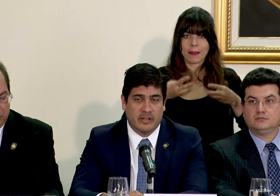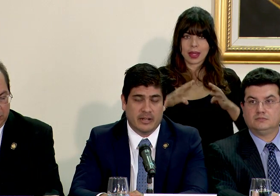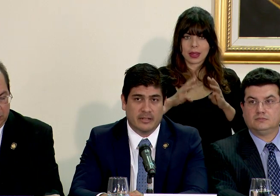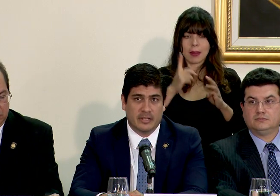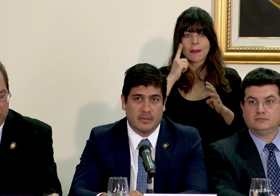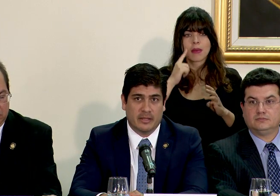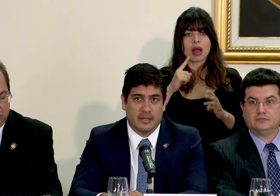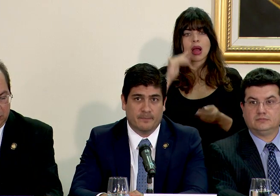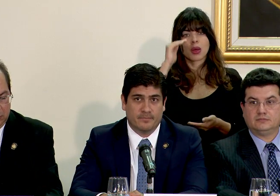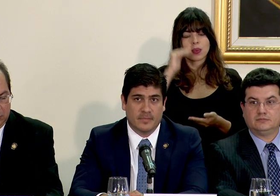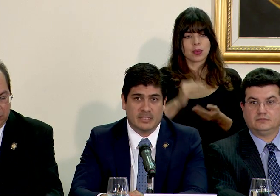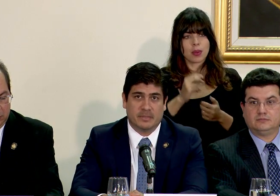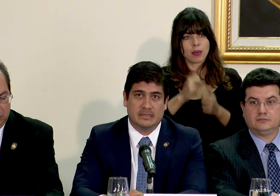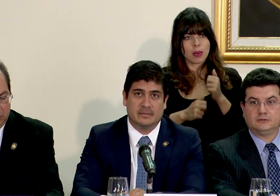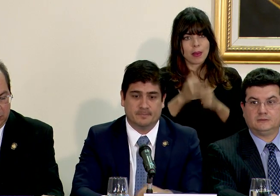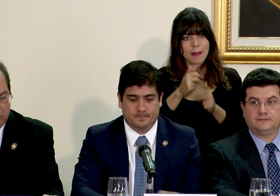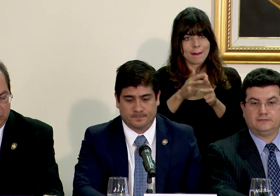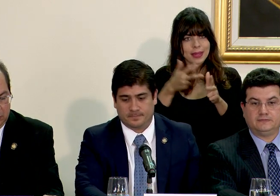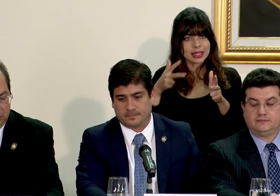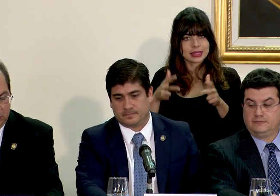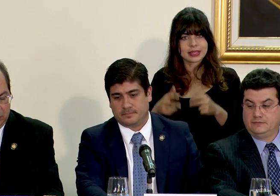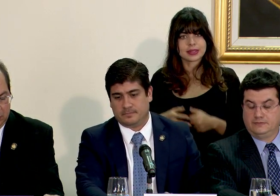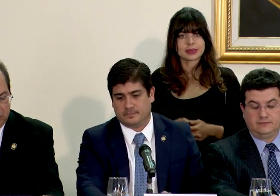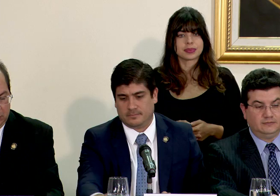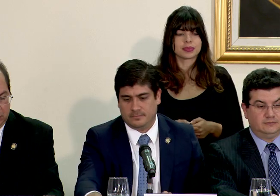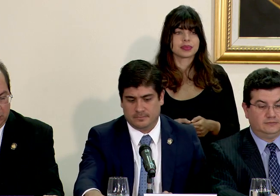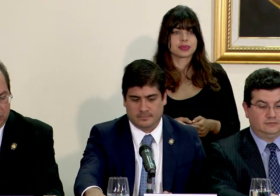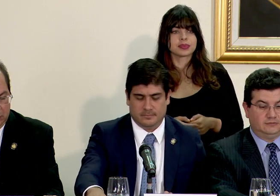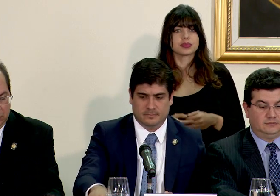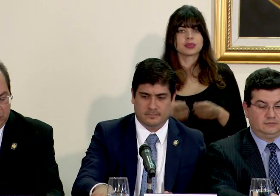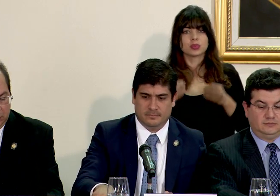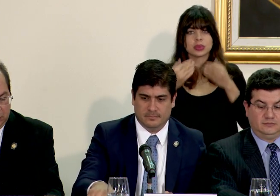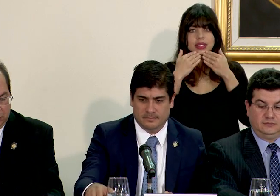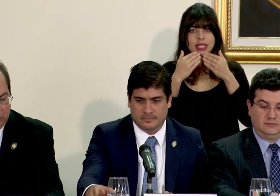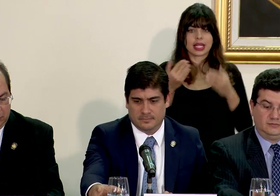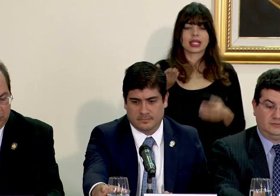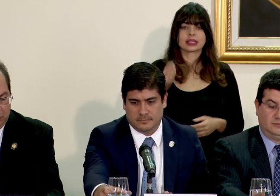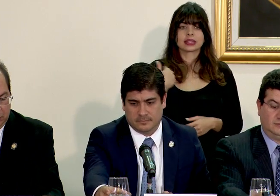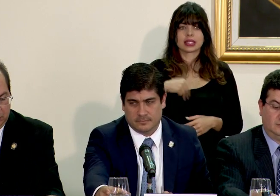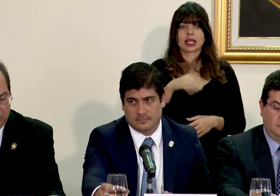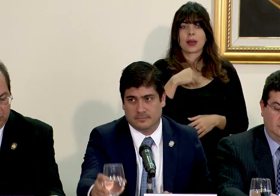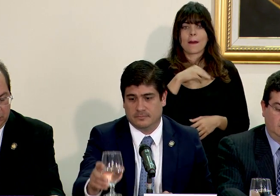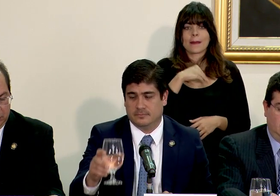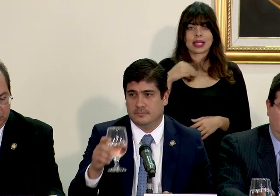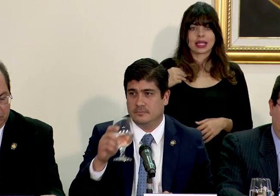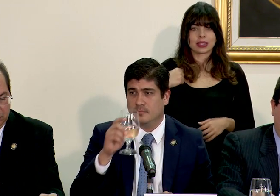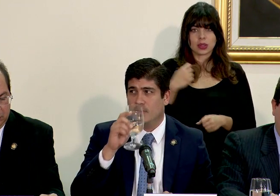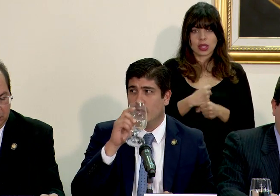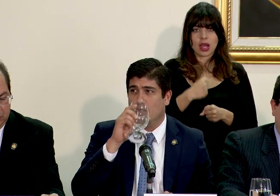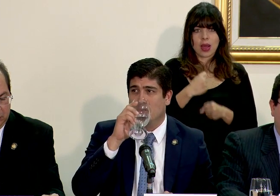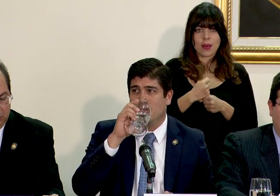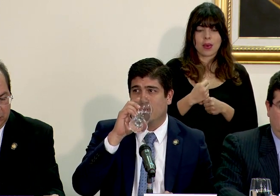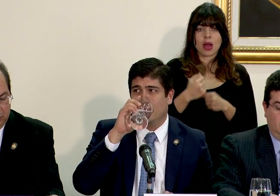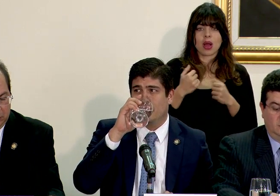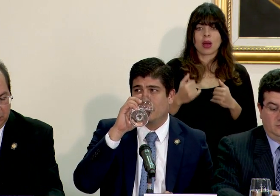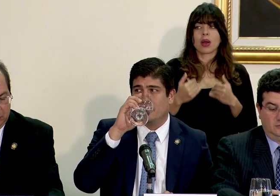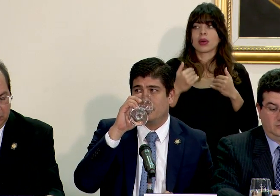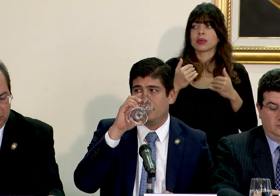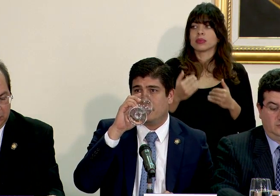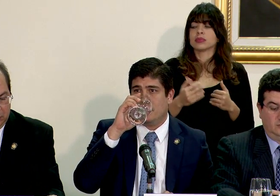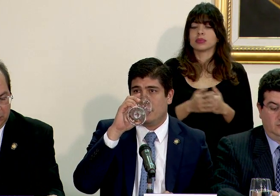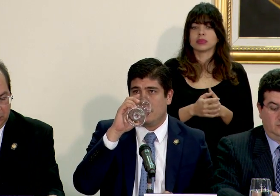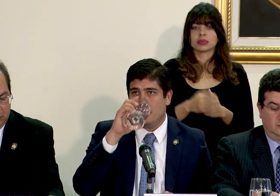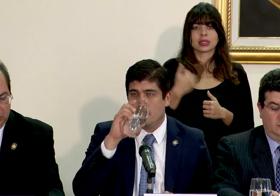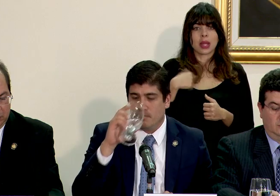alivianar el tema de las presas. Muchísimas gracias al señor Ministro de Trabajo, como les comenté, el señor